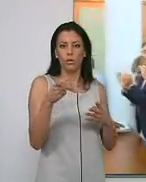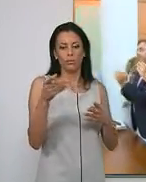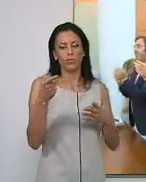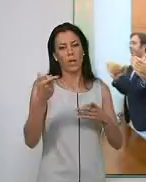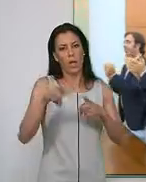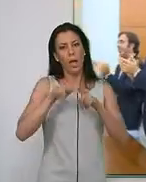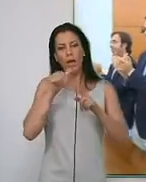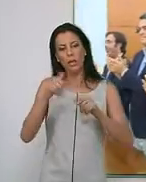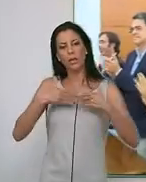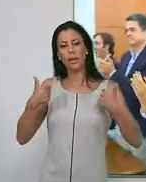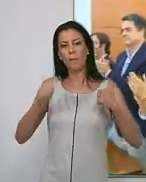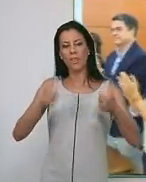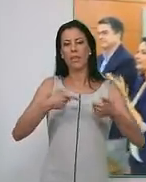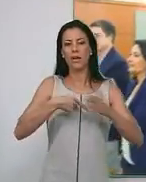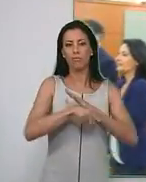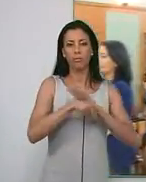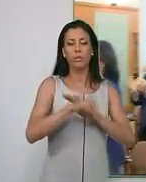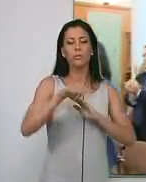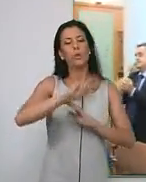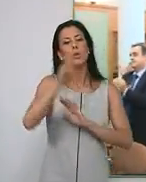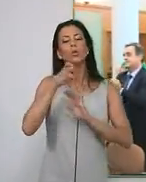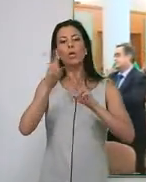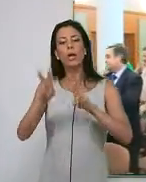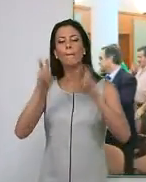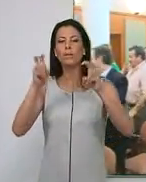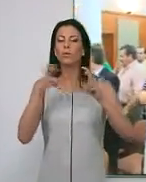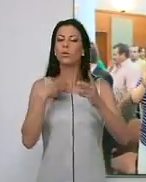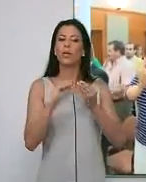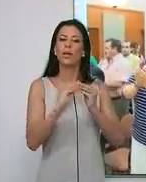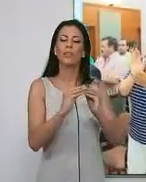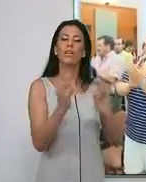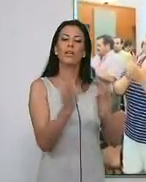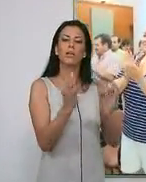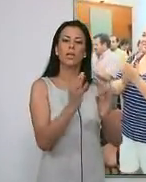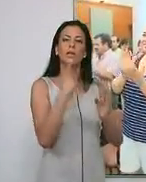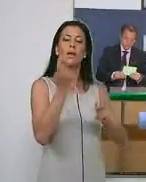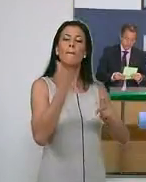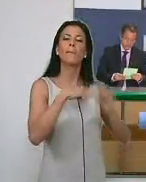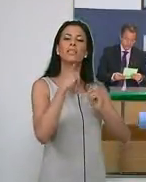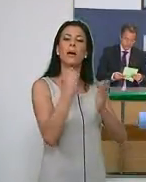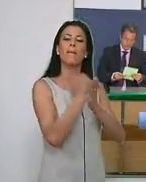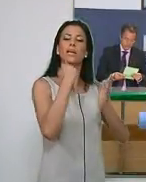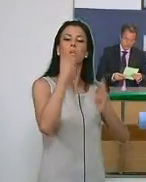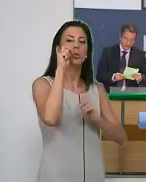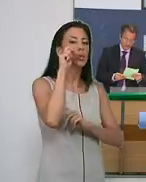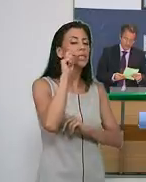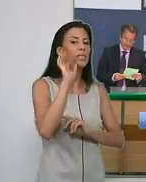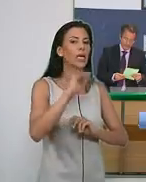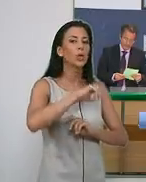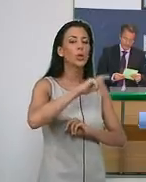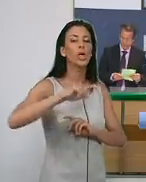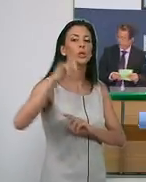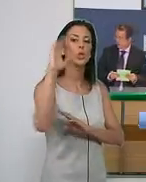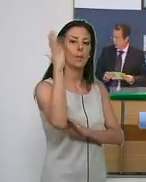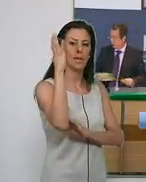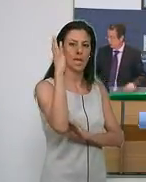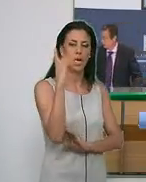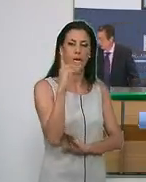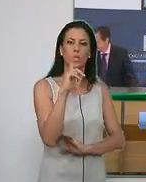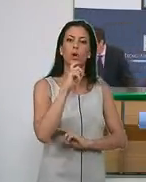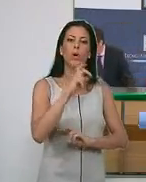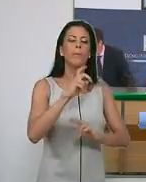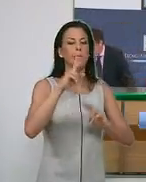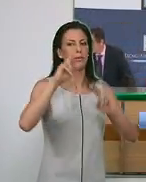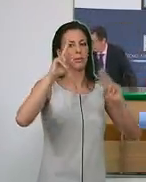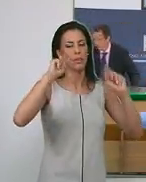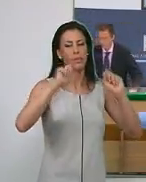derivan. Otro capítulo que abordará de manera inminente es la venta de la marca turística Costa Tropical... ...bajo un denominador